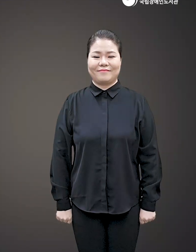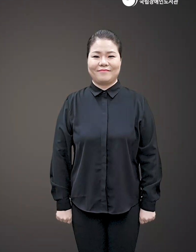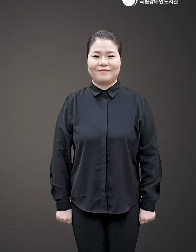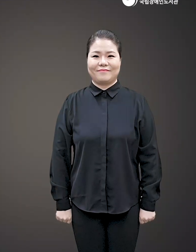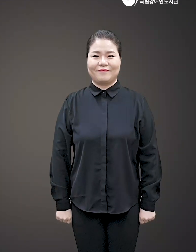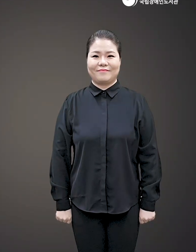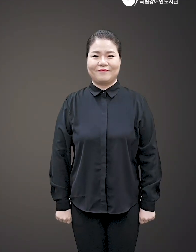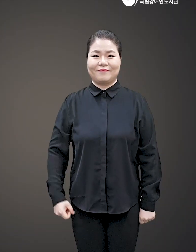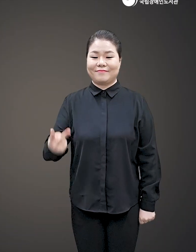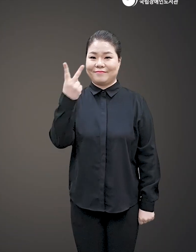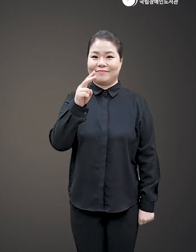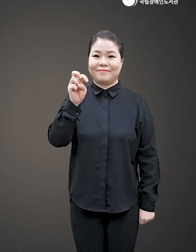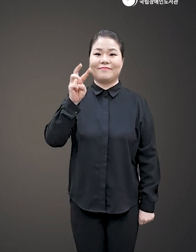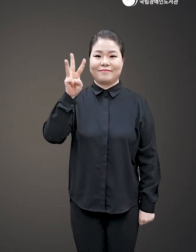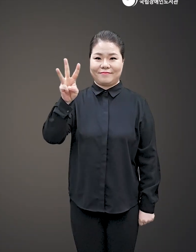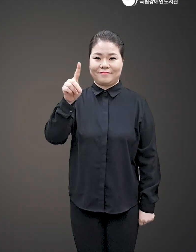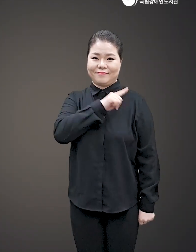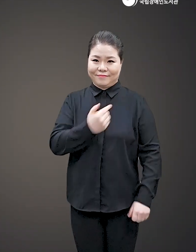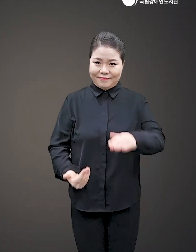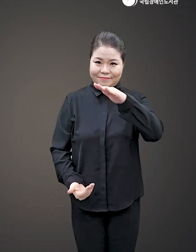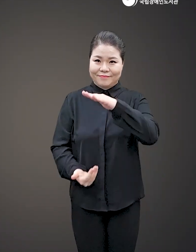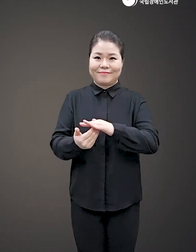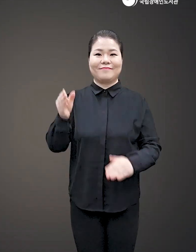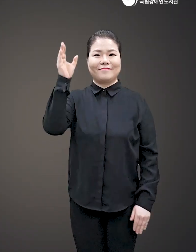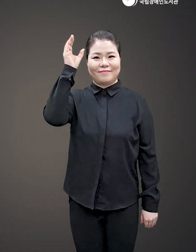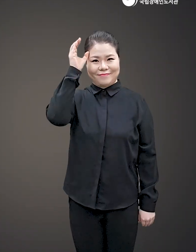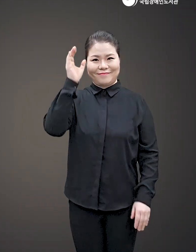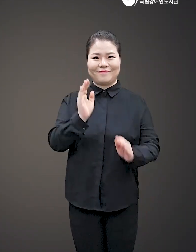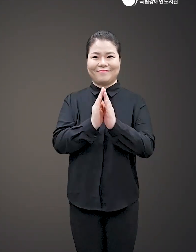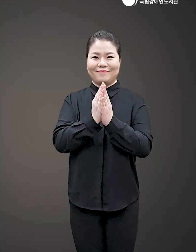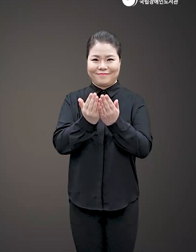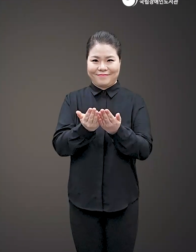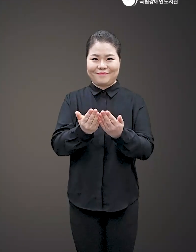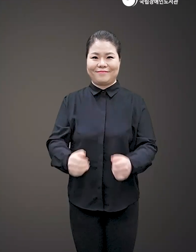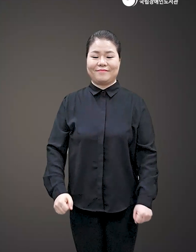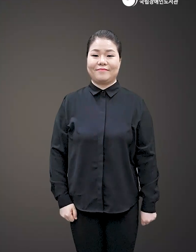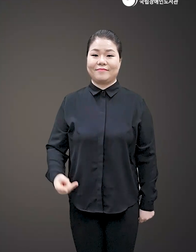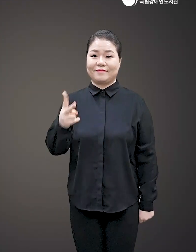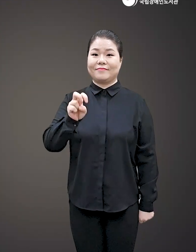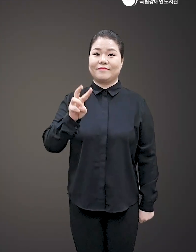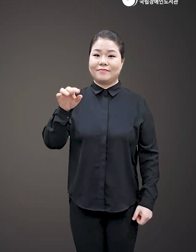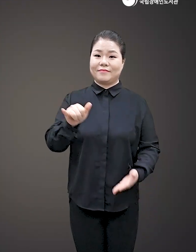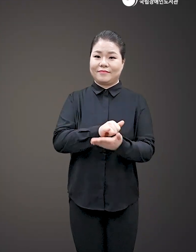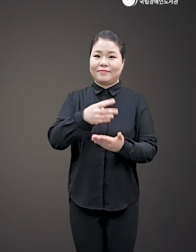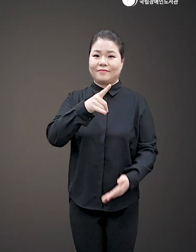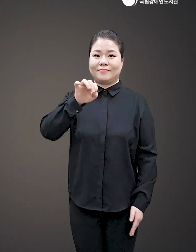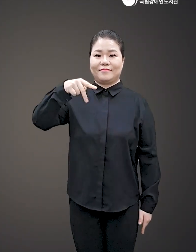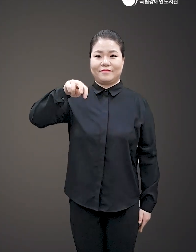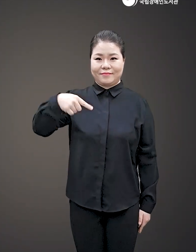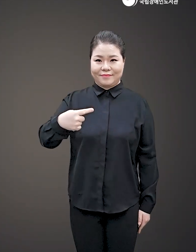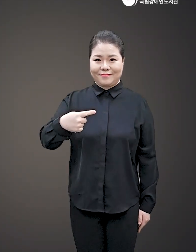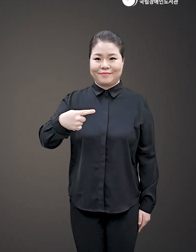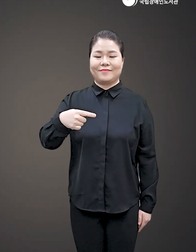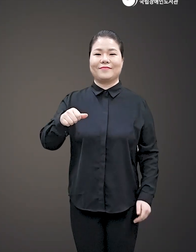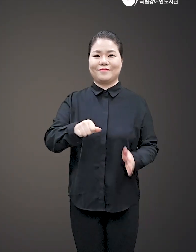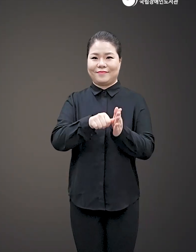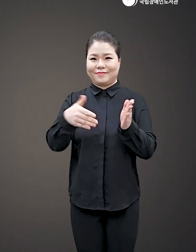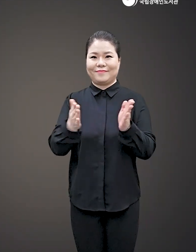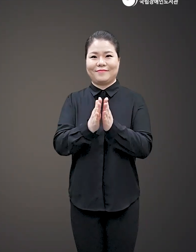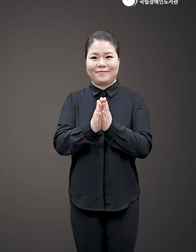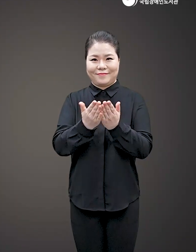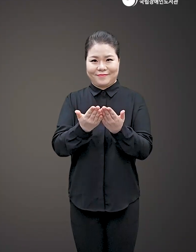2023 최고의 기대자 2023 뉴욕타임스 베스트셀러